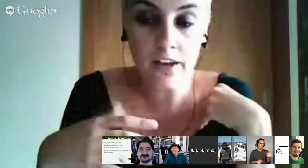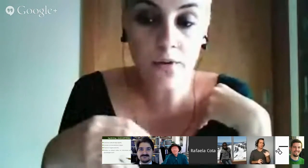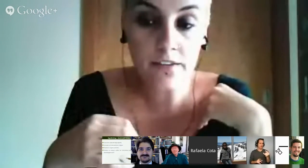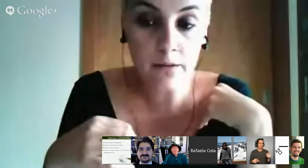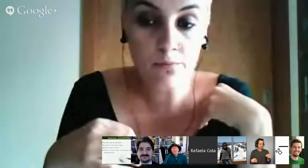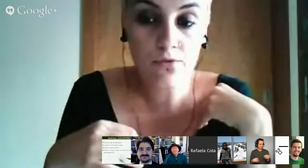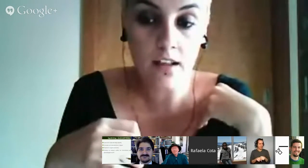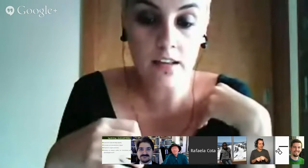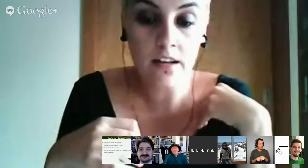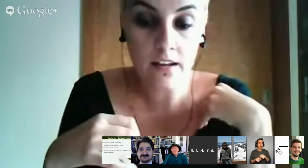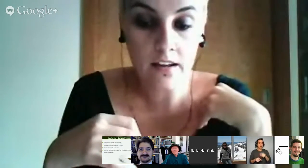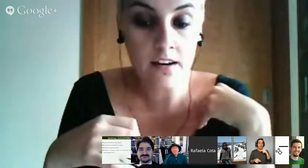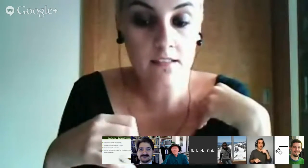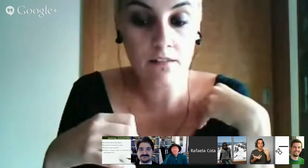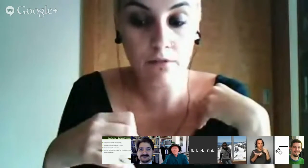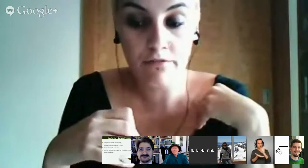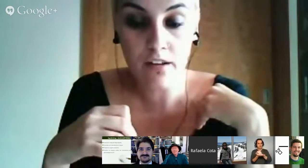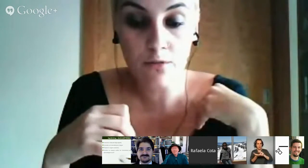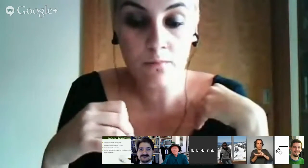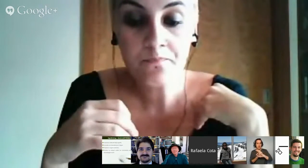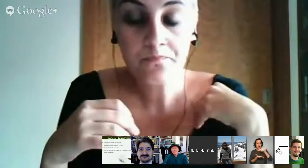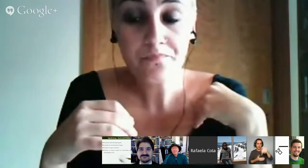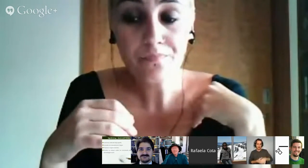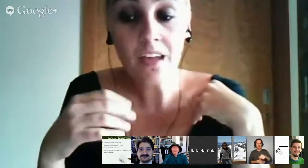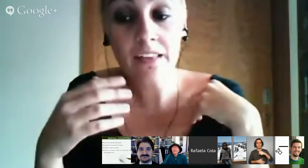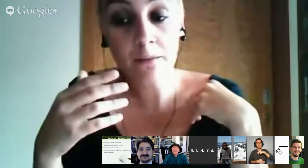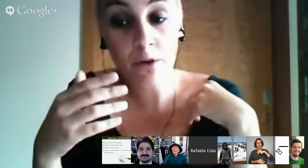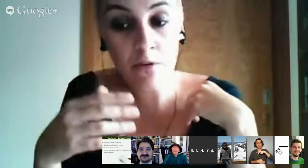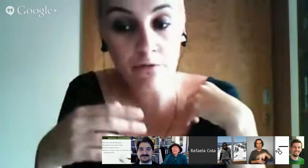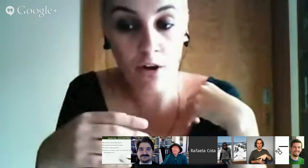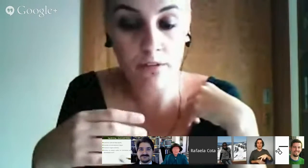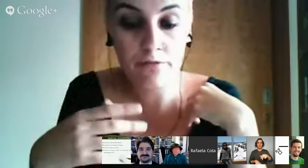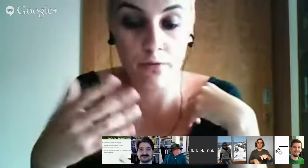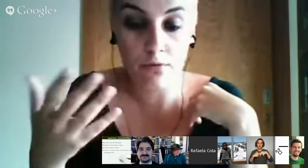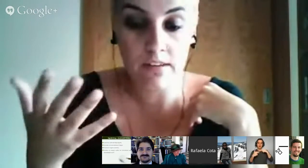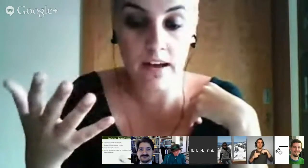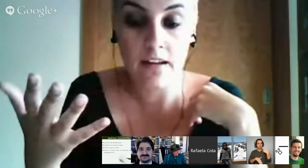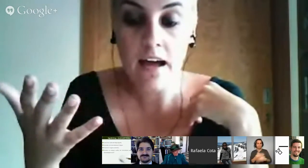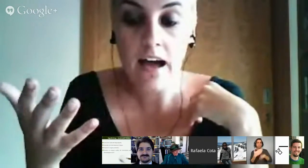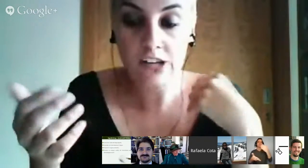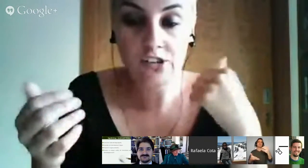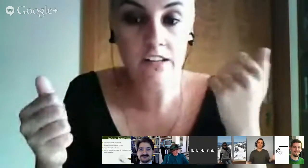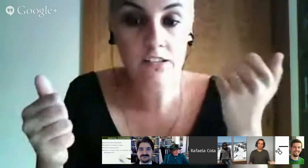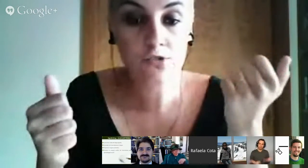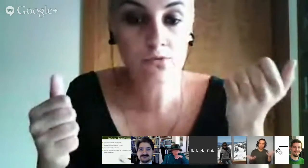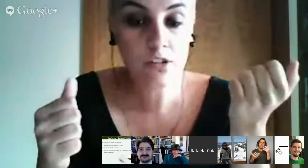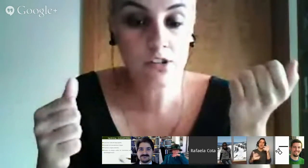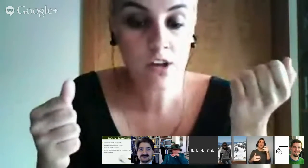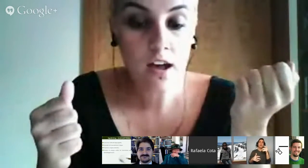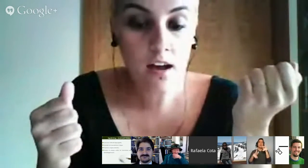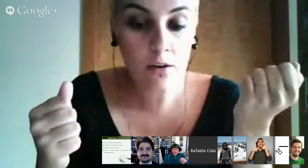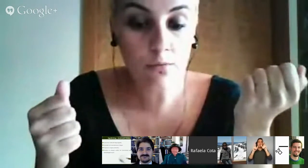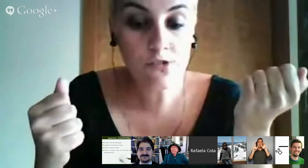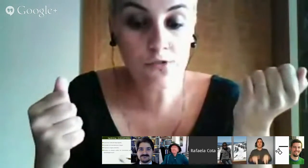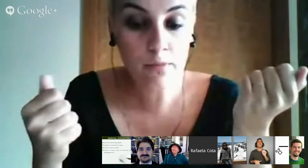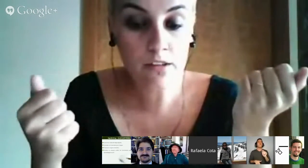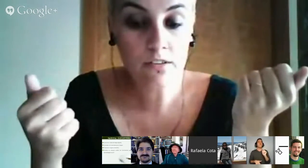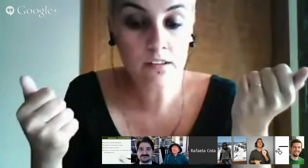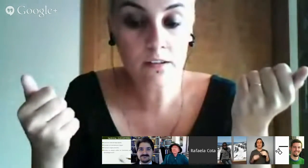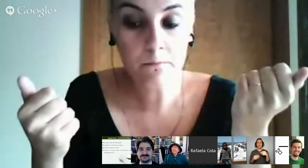signwriting em Portugal e querer desenvolvê-lo é também uma forma de facultar às crianças surdas um instrumento que